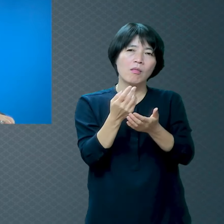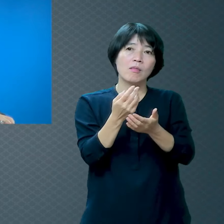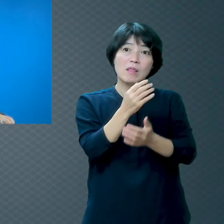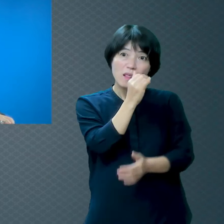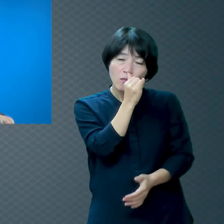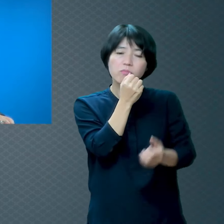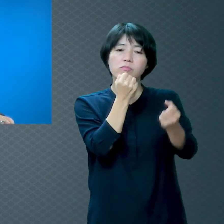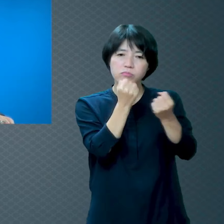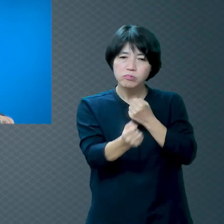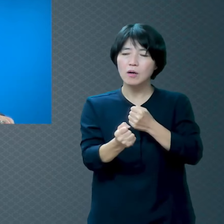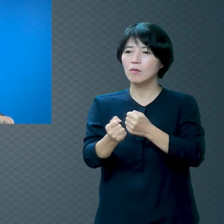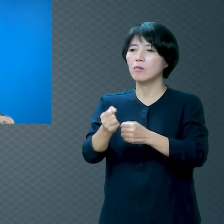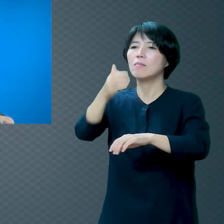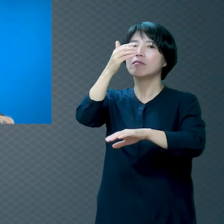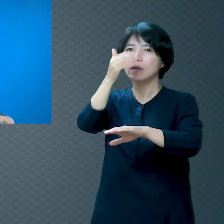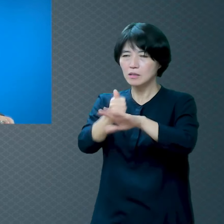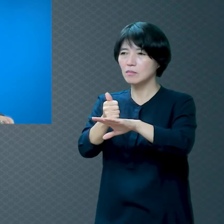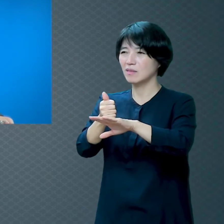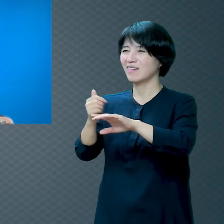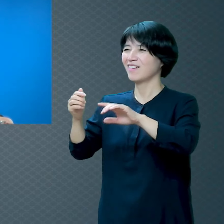가끔 보면